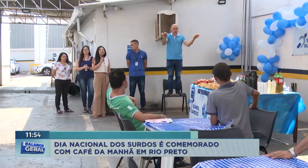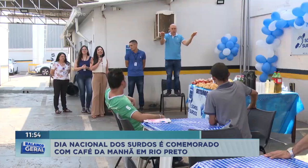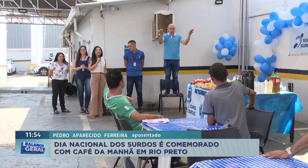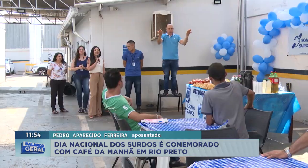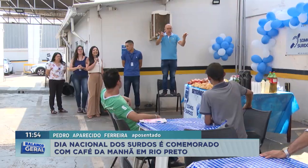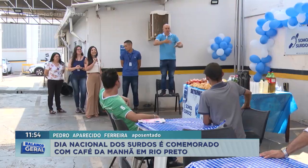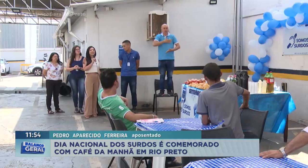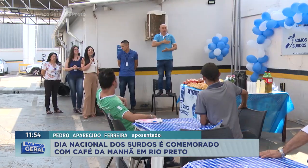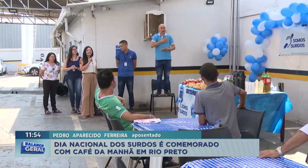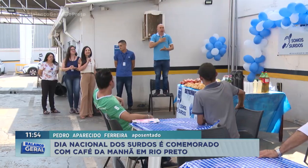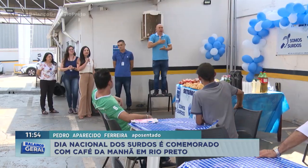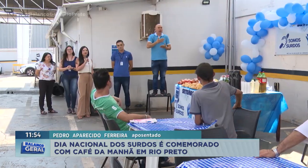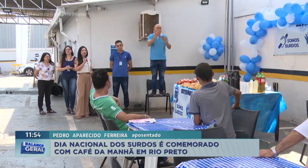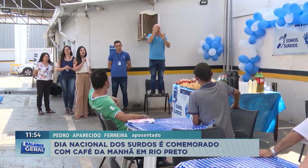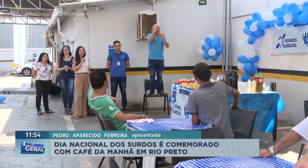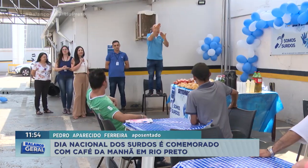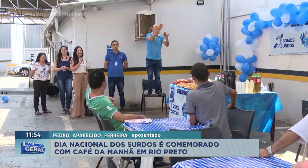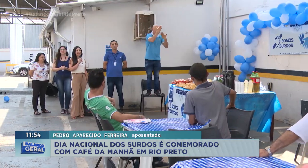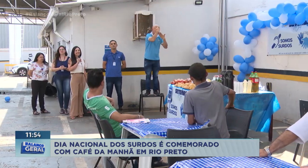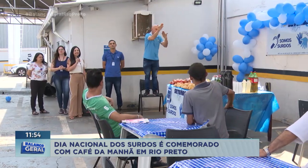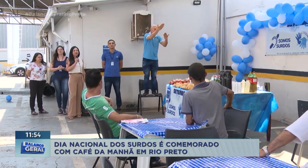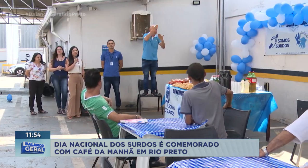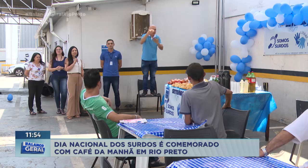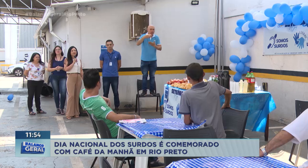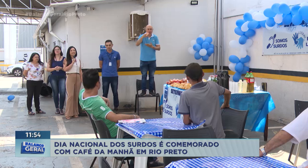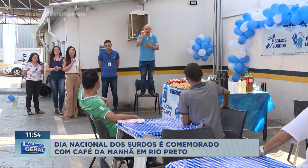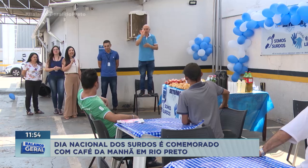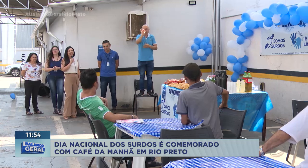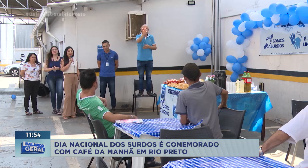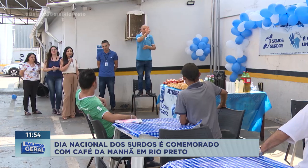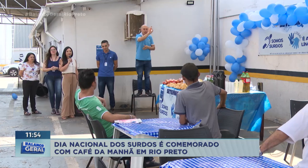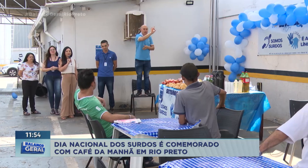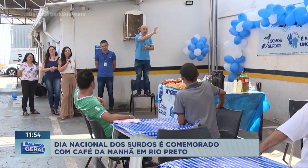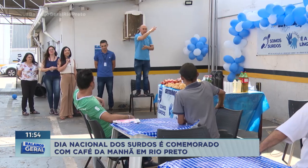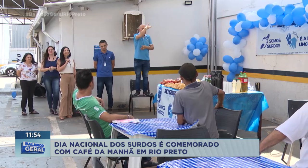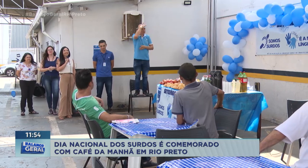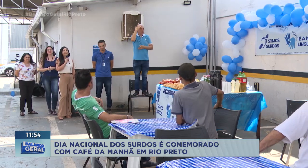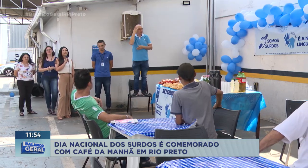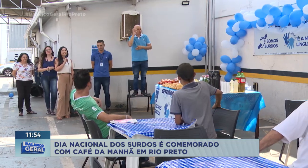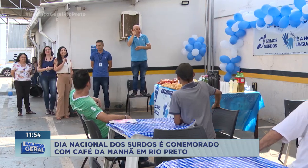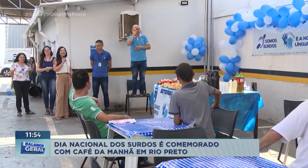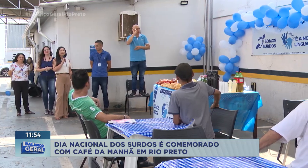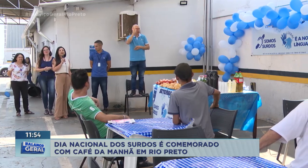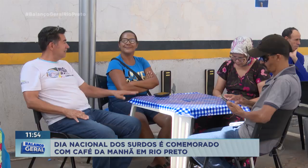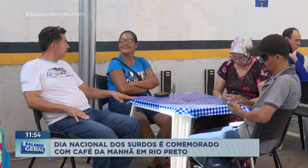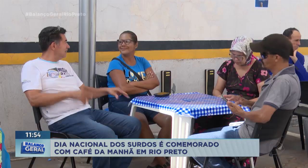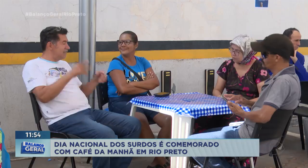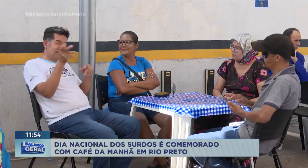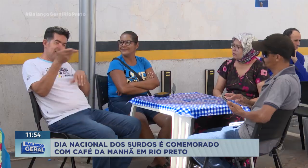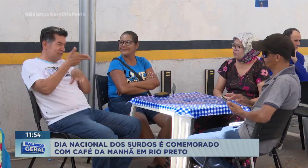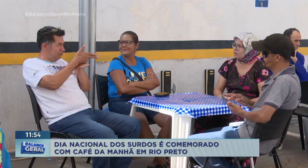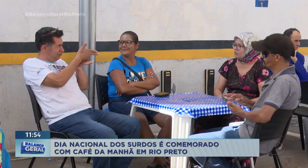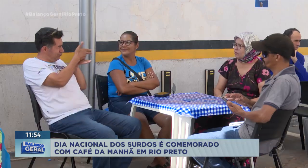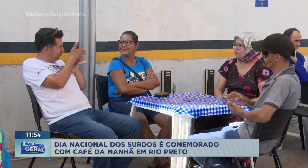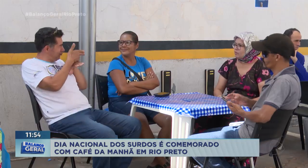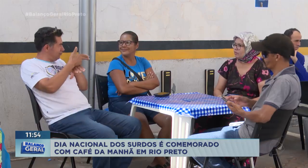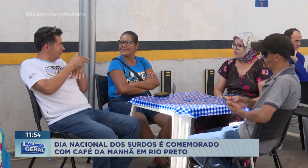Uma das necessidades da comunidade surda é a intérpretes de Libras na sociedade. Pedro destaca o quão